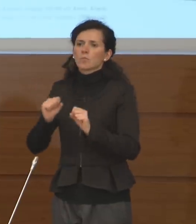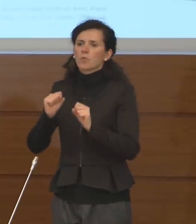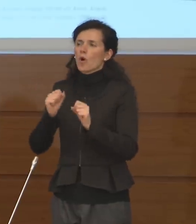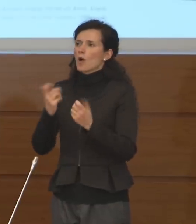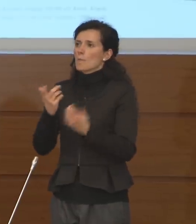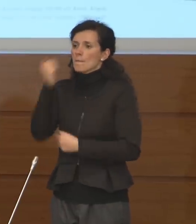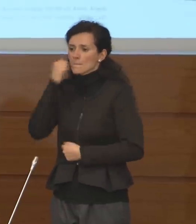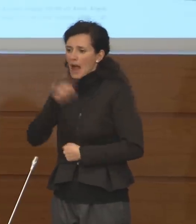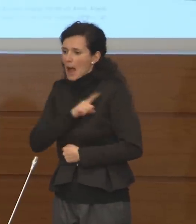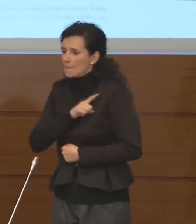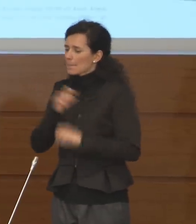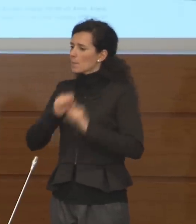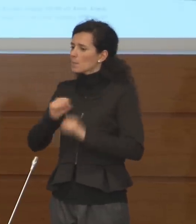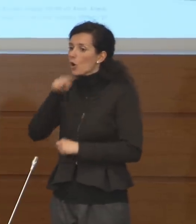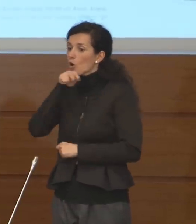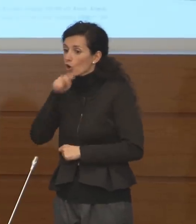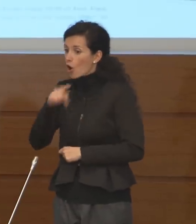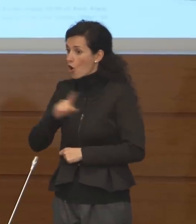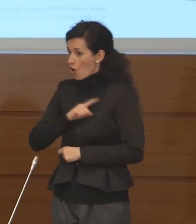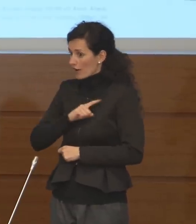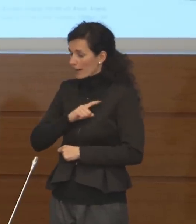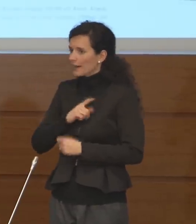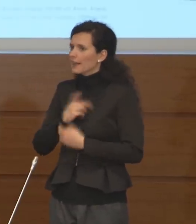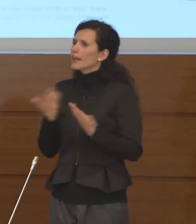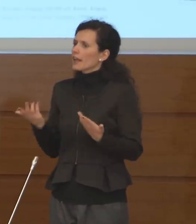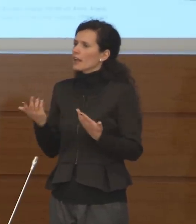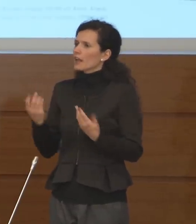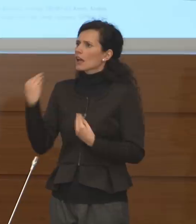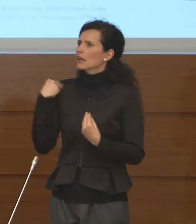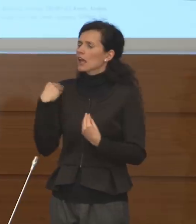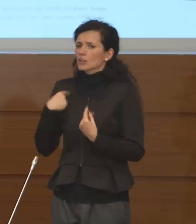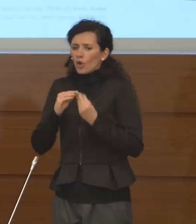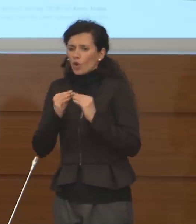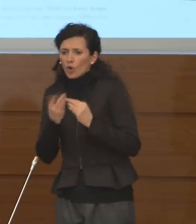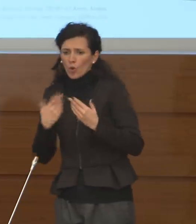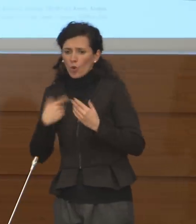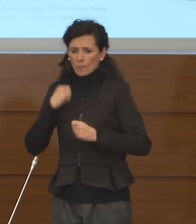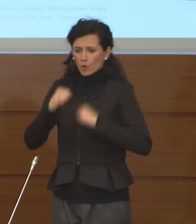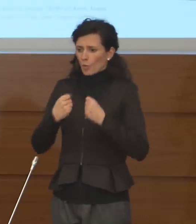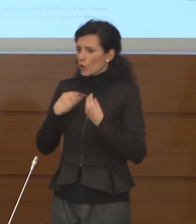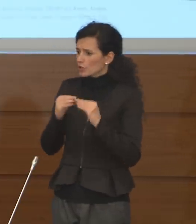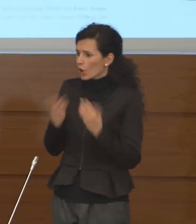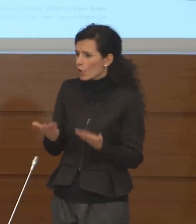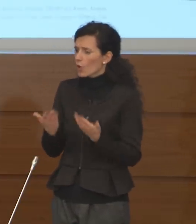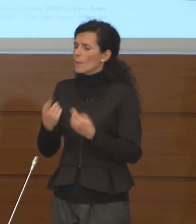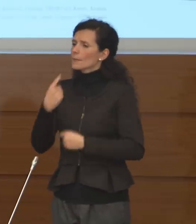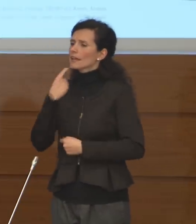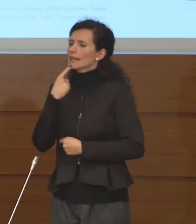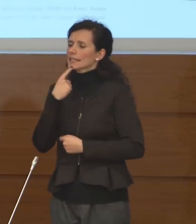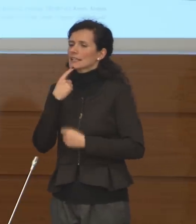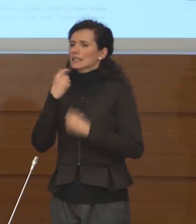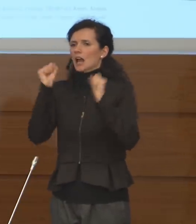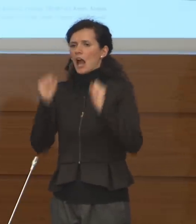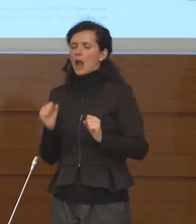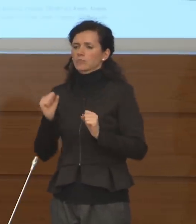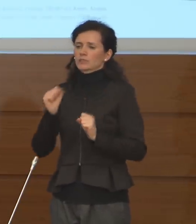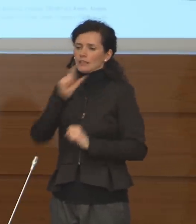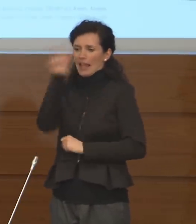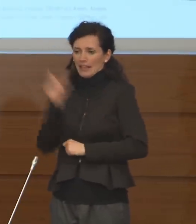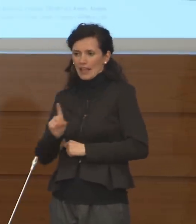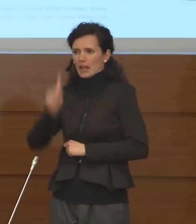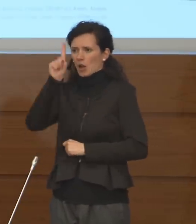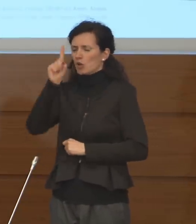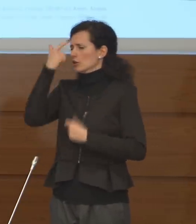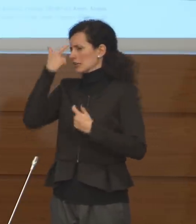nostre nonne, che ci chiedono cosa dobbiamo fare, noi non ovviamente chi abita al nord e quindi già sa